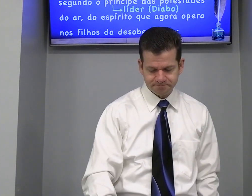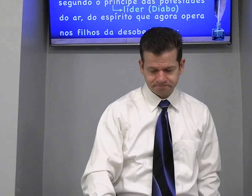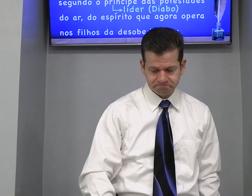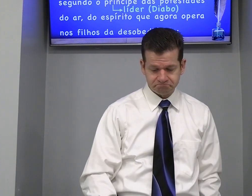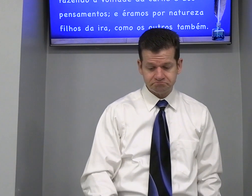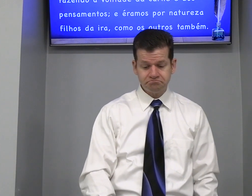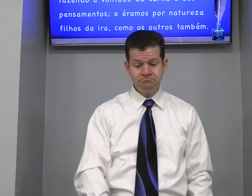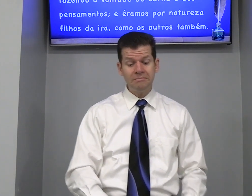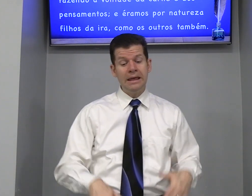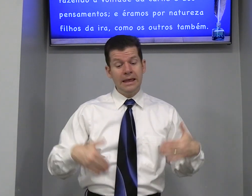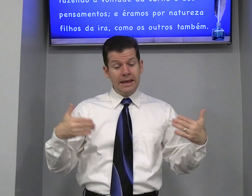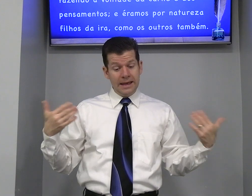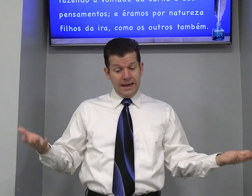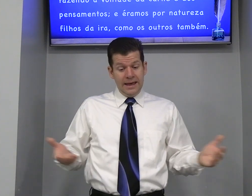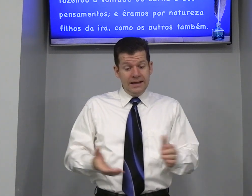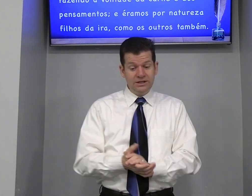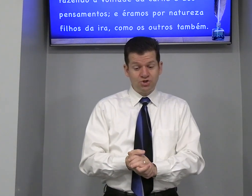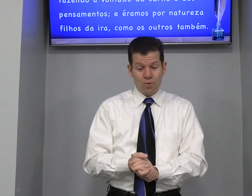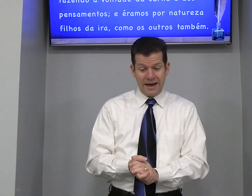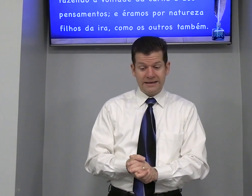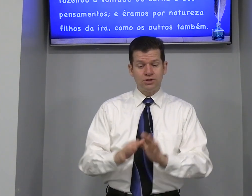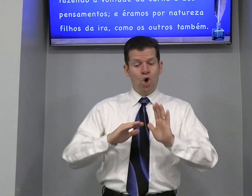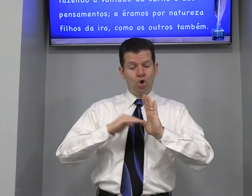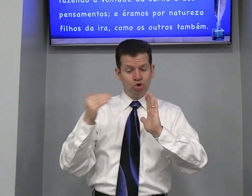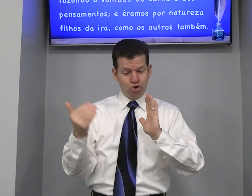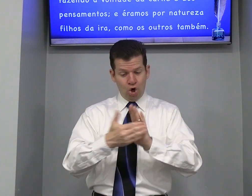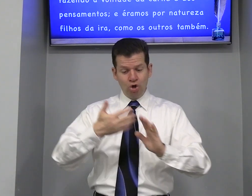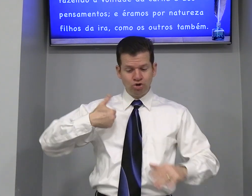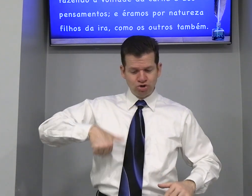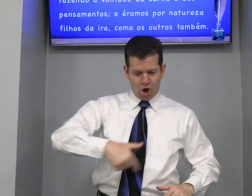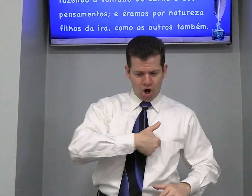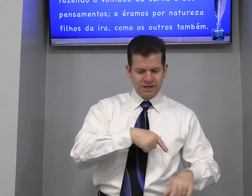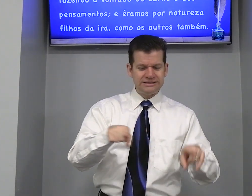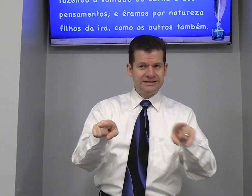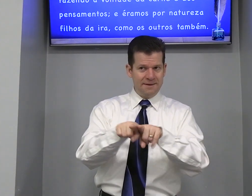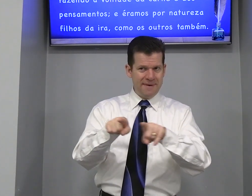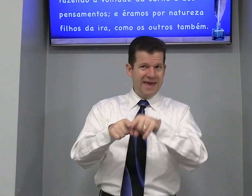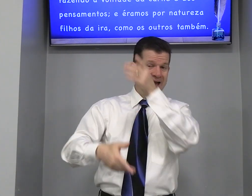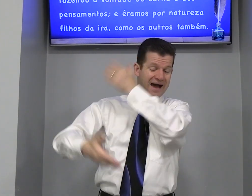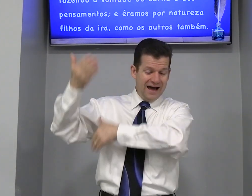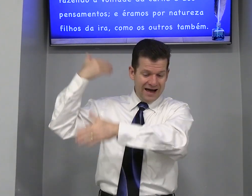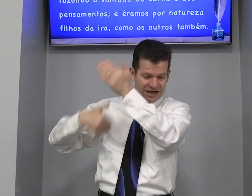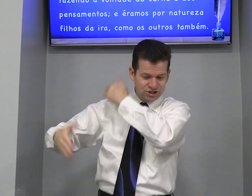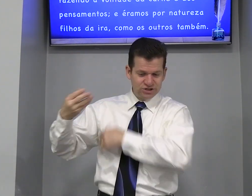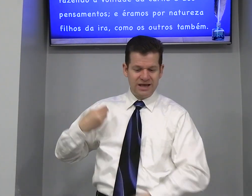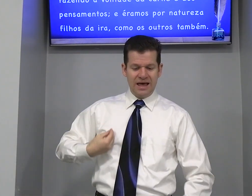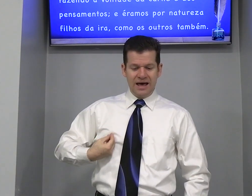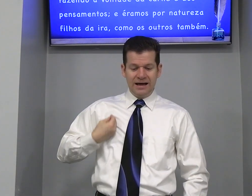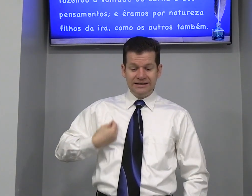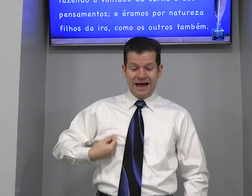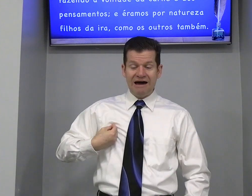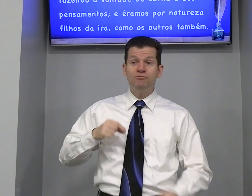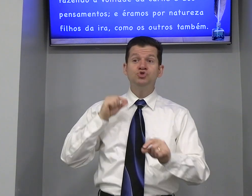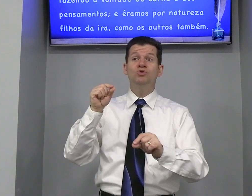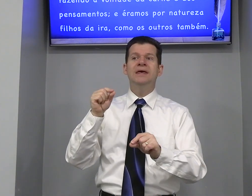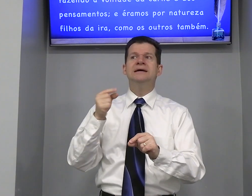Entre os quais Todos nós Também Antes Andávamos Do que?